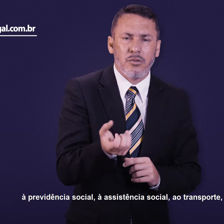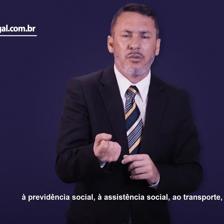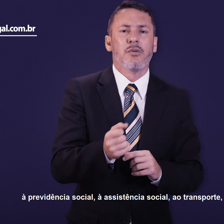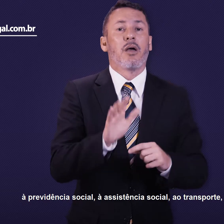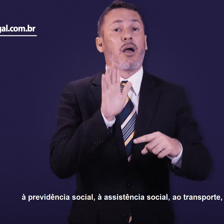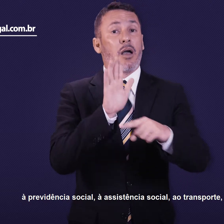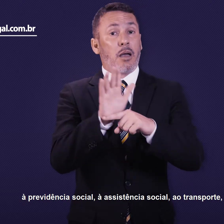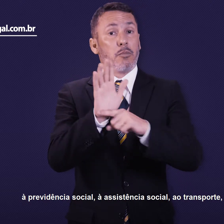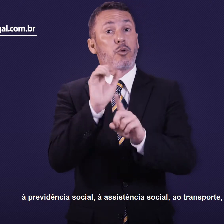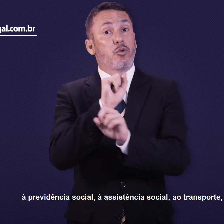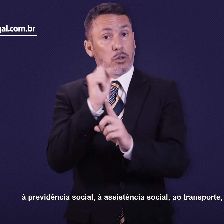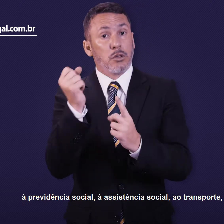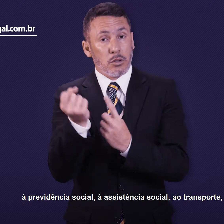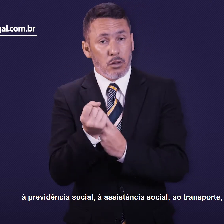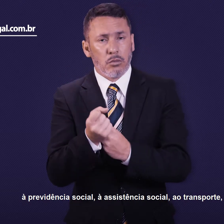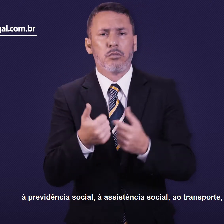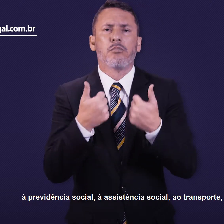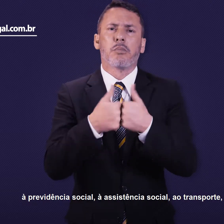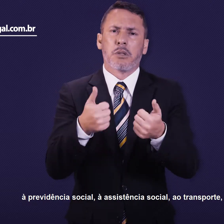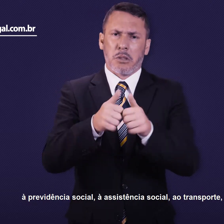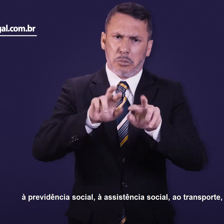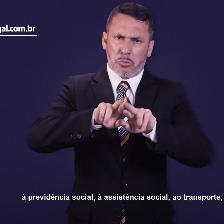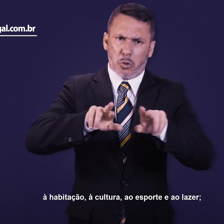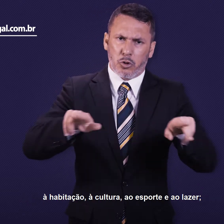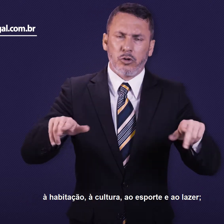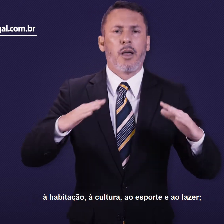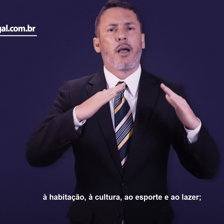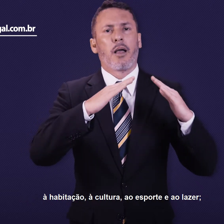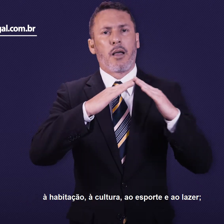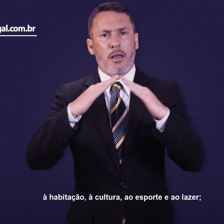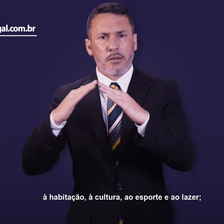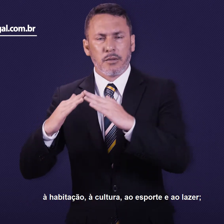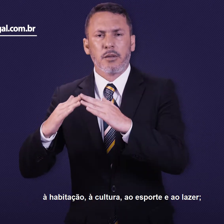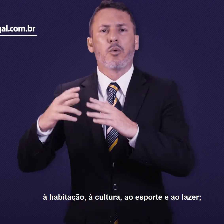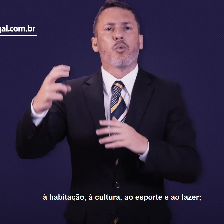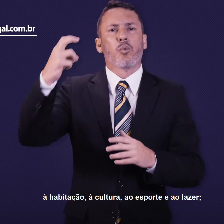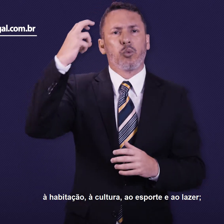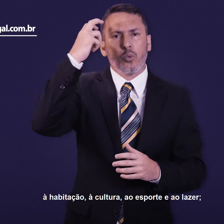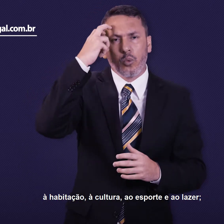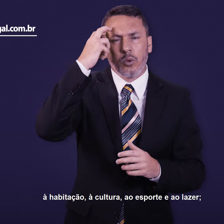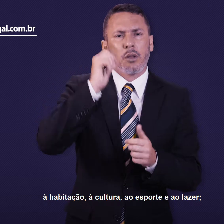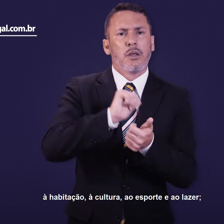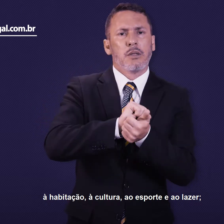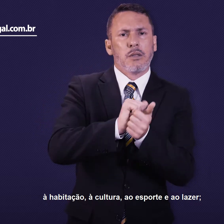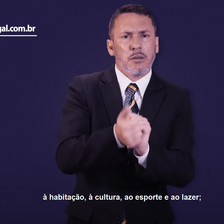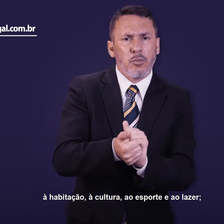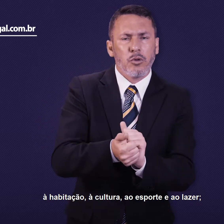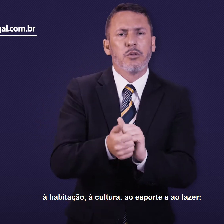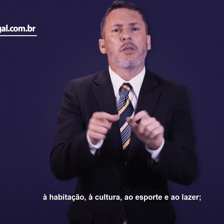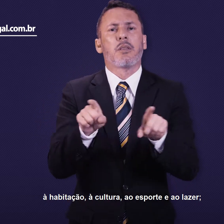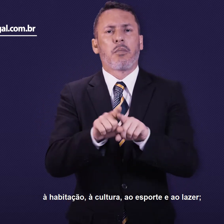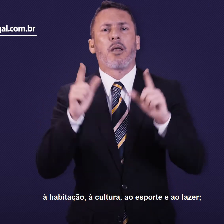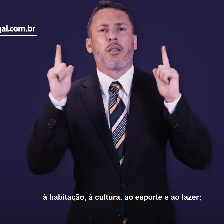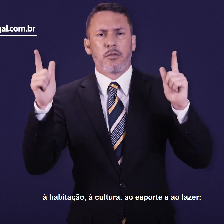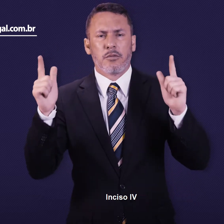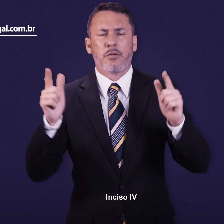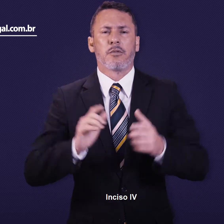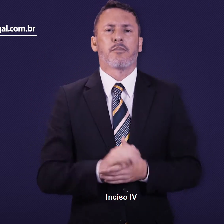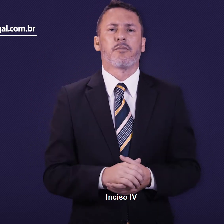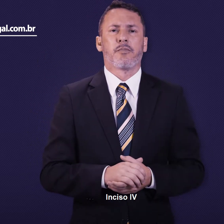assistência social, ao transporte, à habitação, à cultura, ao esporte e ao lazer Inciso